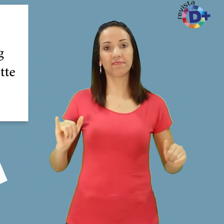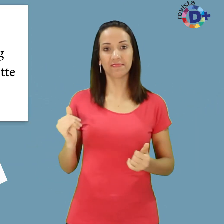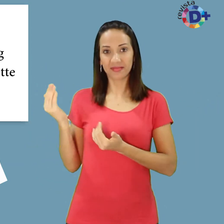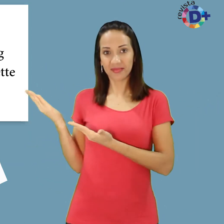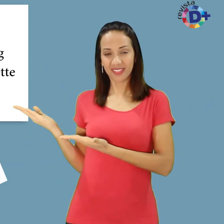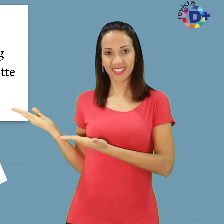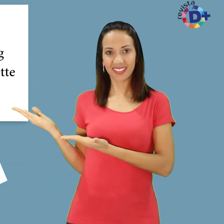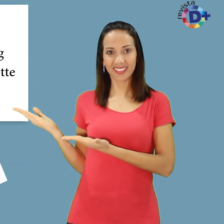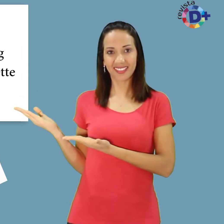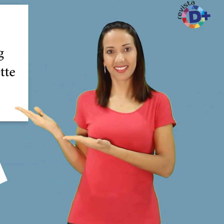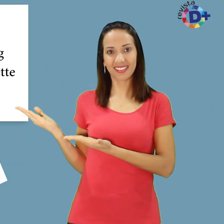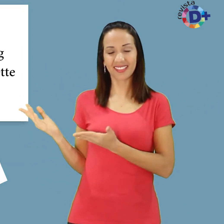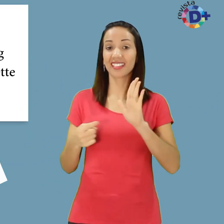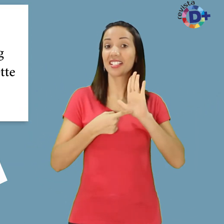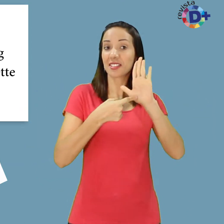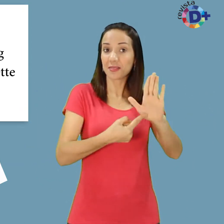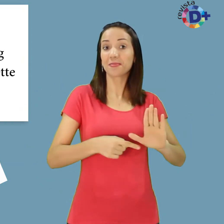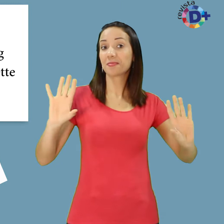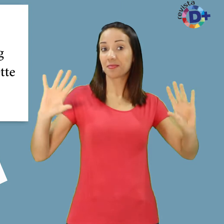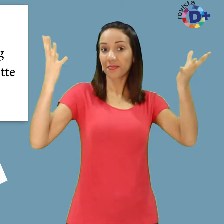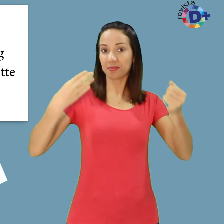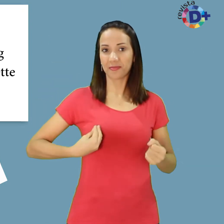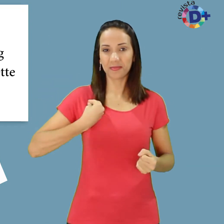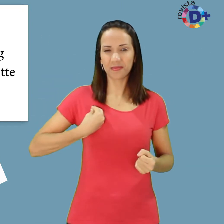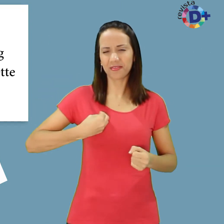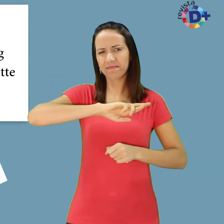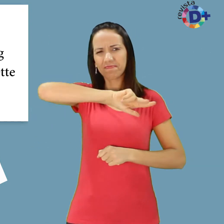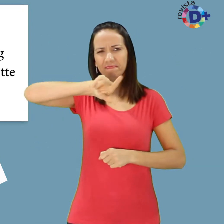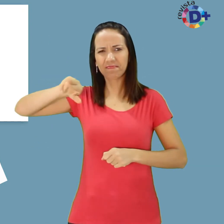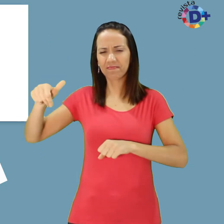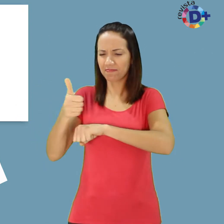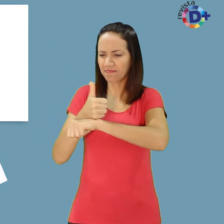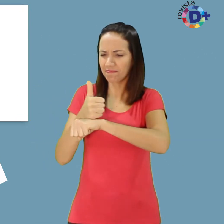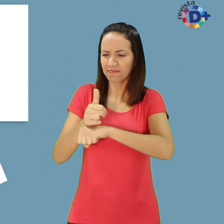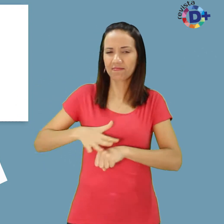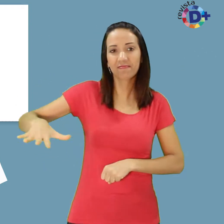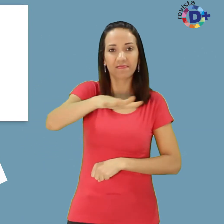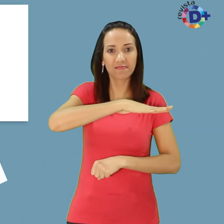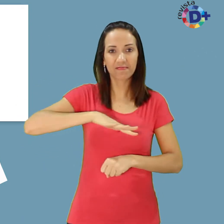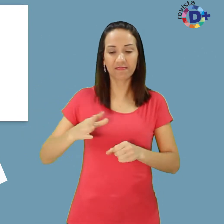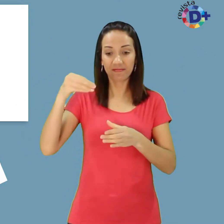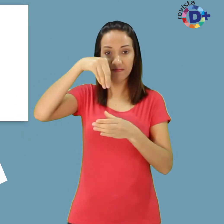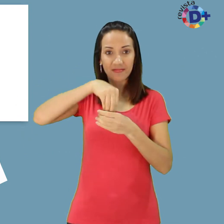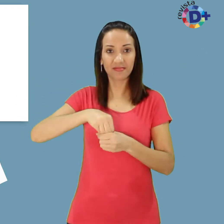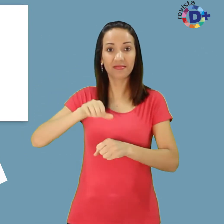O evento conta com a presença de diversos profissionais do ramo. Dentre os convidados estão